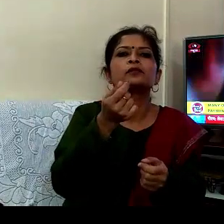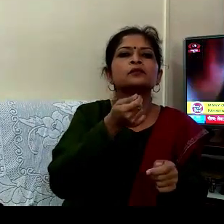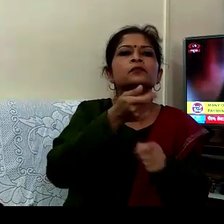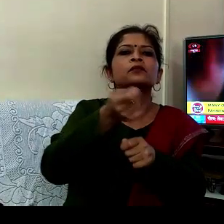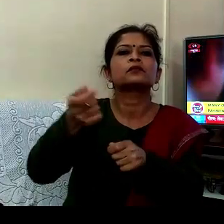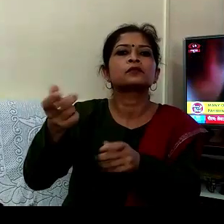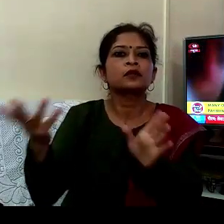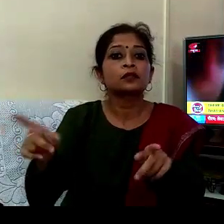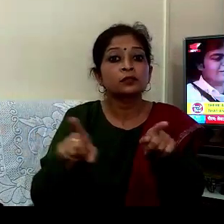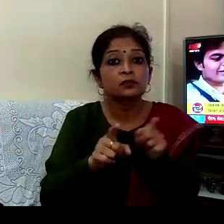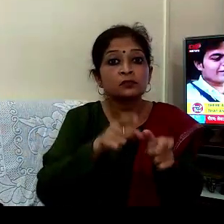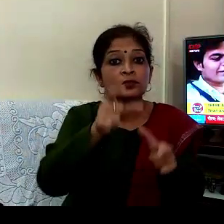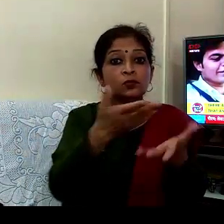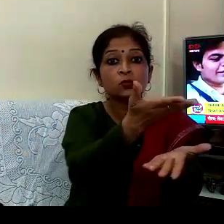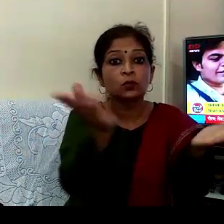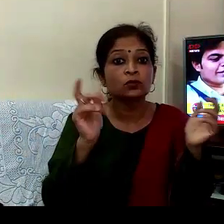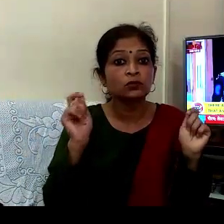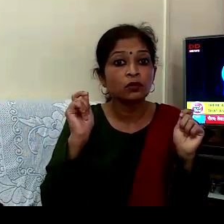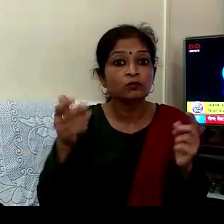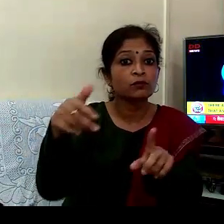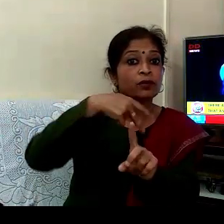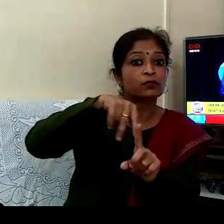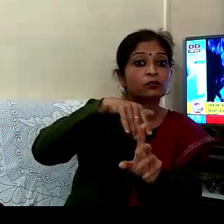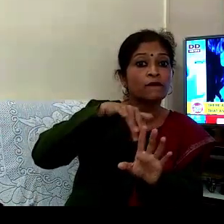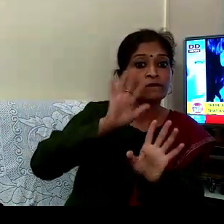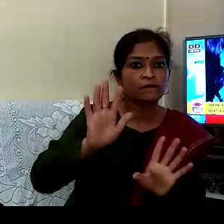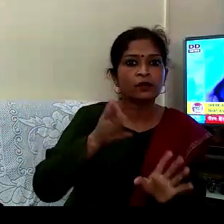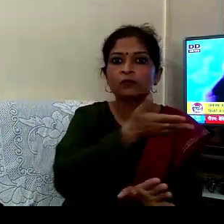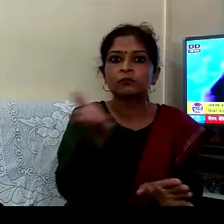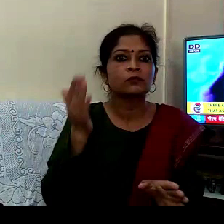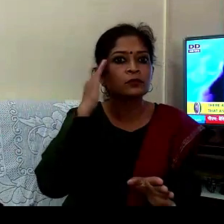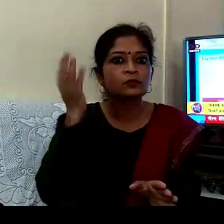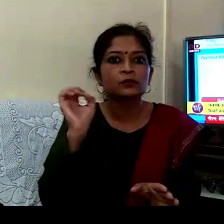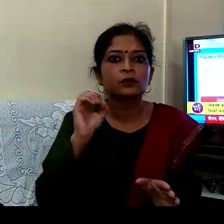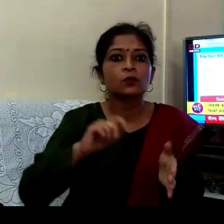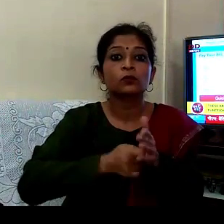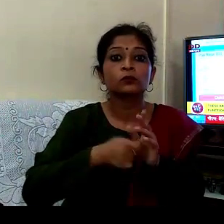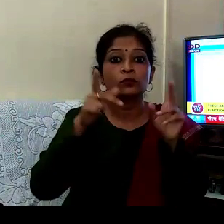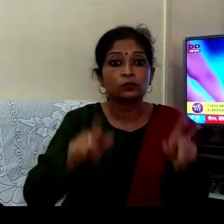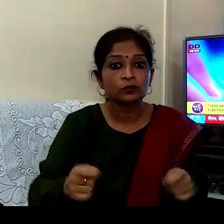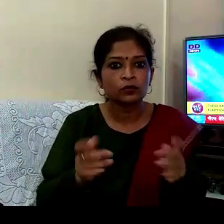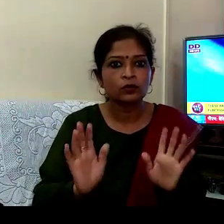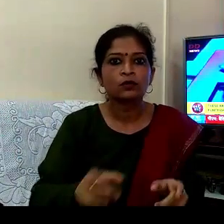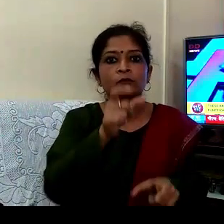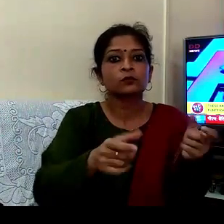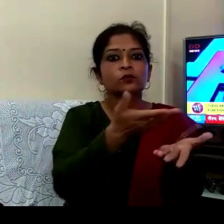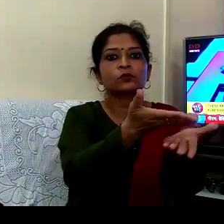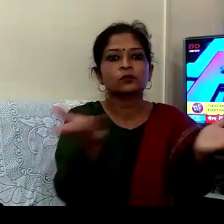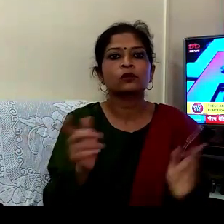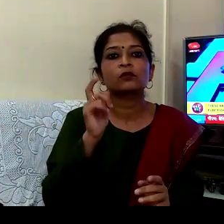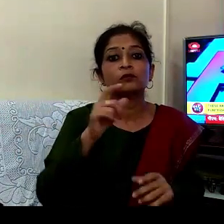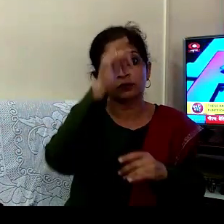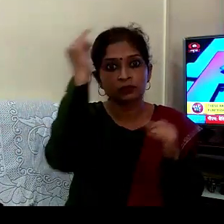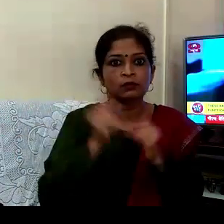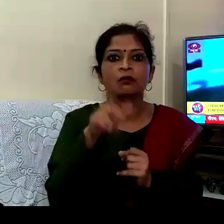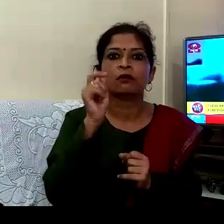کے پیشے بھی بہت سے لوگ کام کر رہے ہیں لوگ ڈاون کے دور آن یہ ہی وہ لوگ ہیں جو دیش کے کام کاج کو